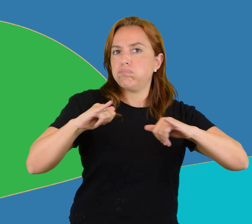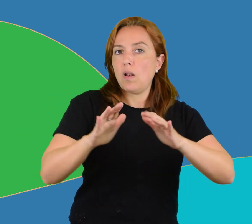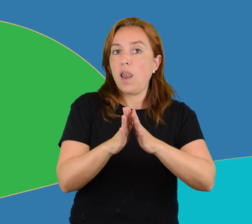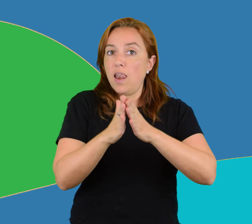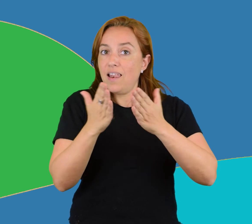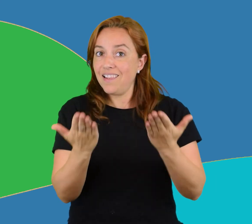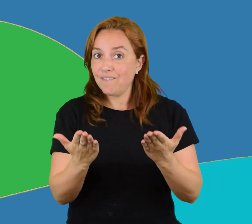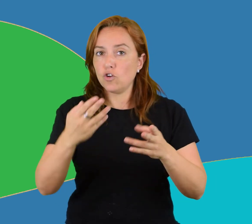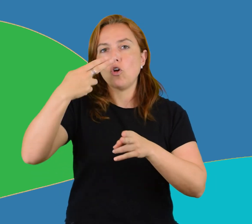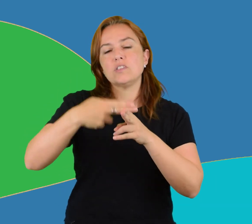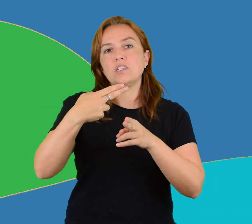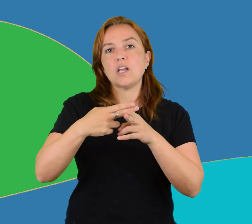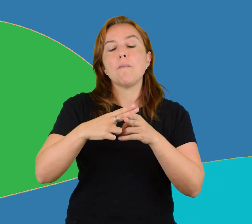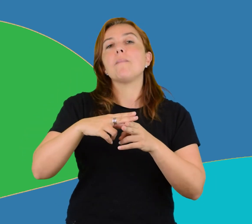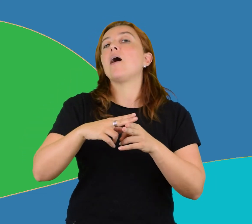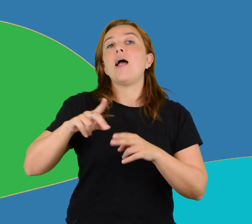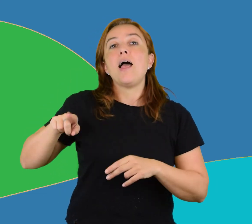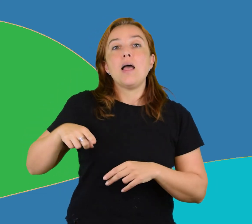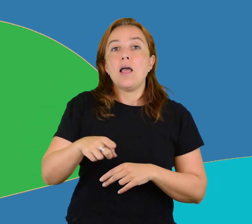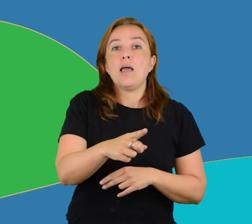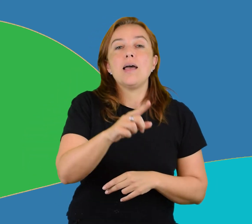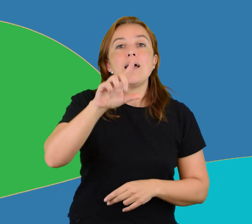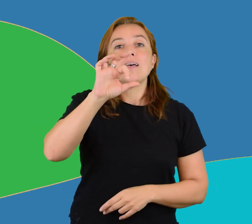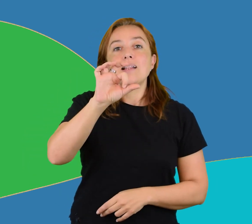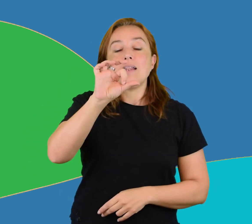publicó en su libro La serpiente y el arco iris.